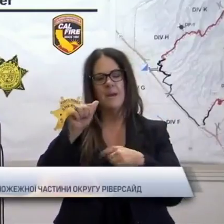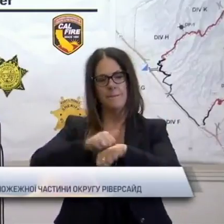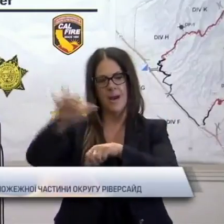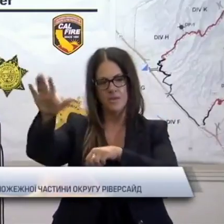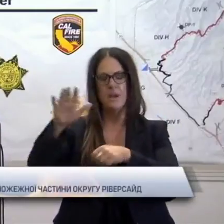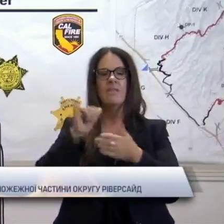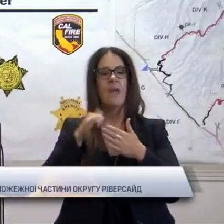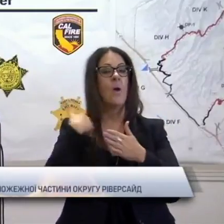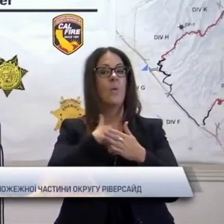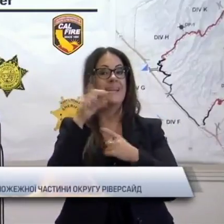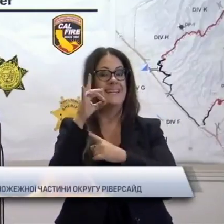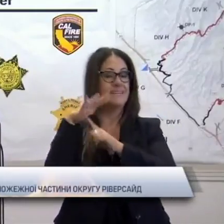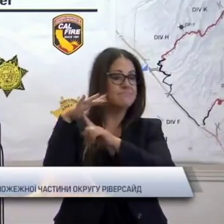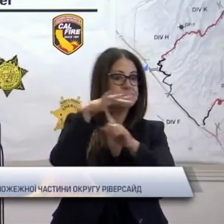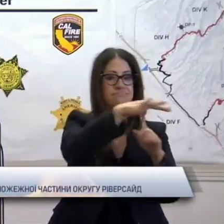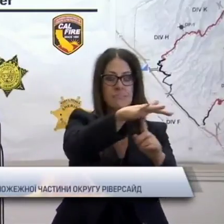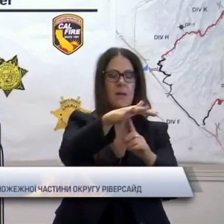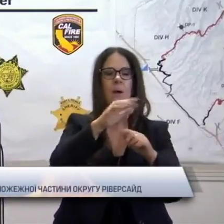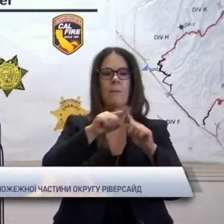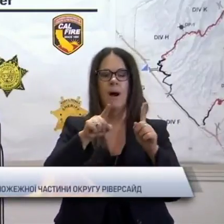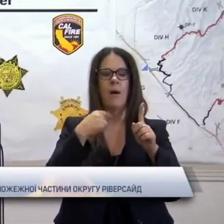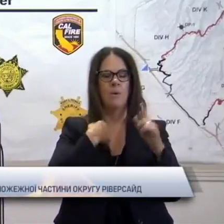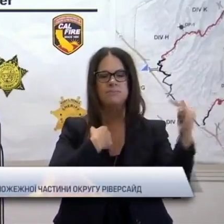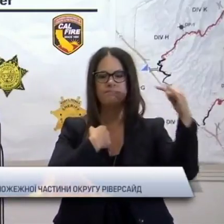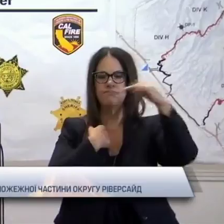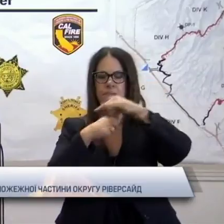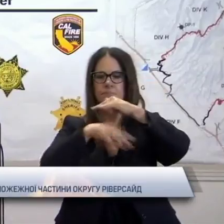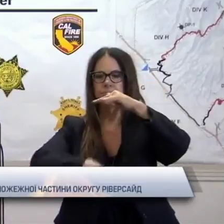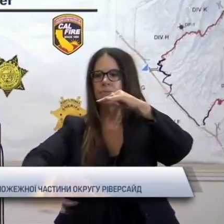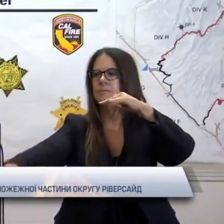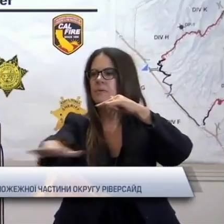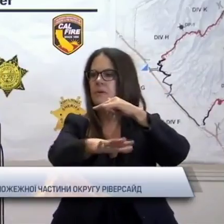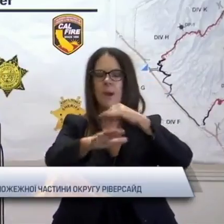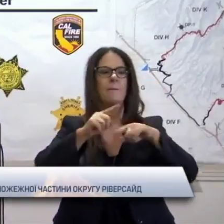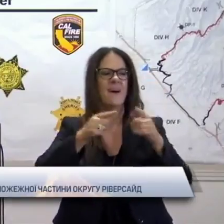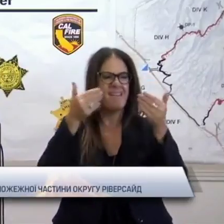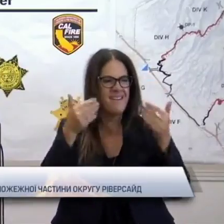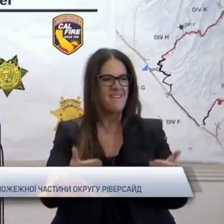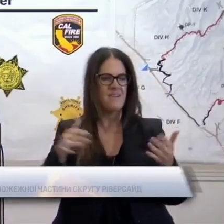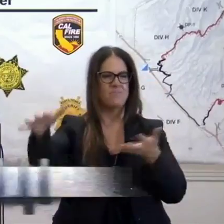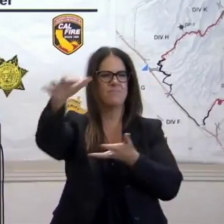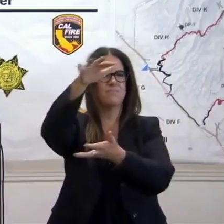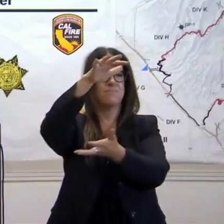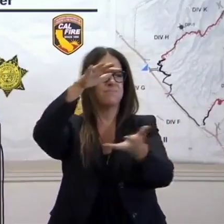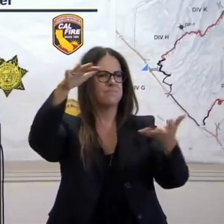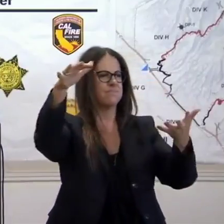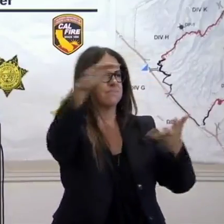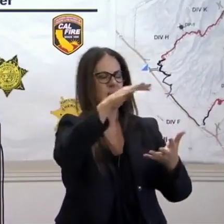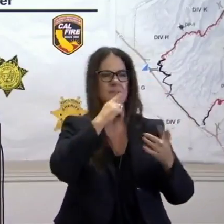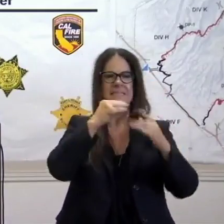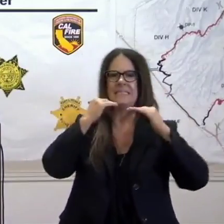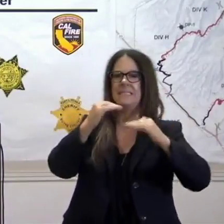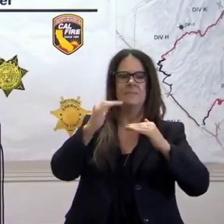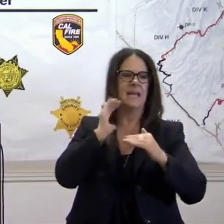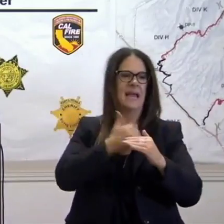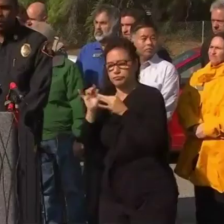в небо повітряні танкери, але над більшістю охоплених вогнем територій досі стають густий дим. І це трохи обмежує можливості використання